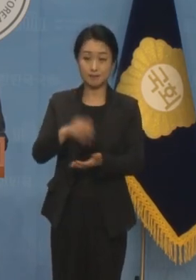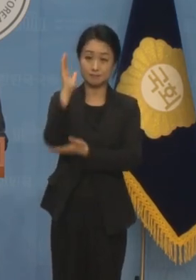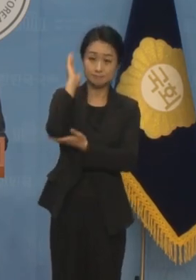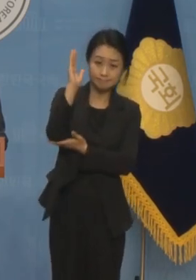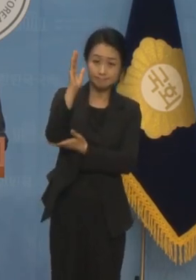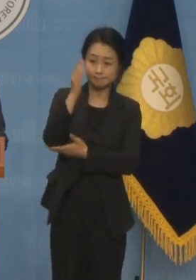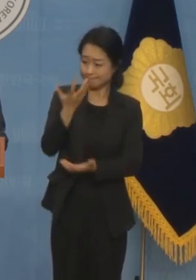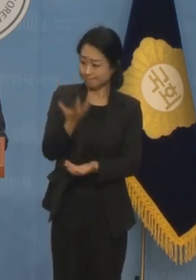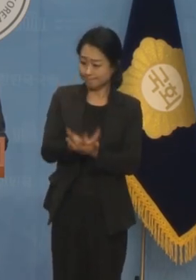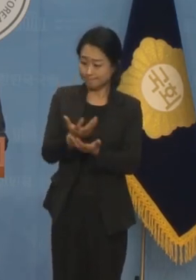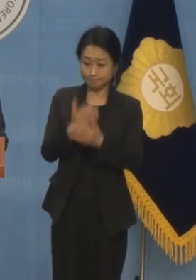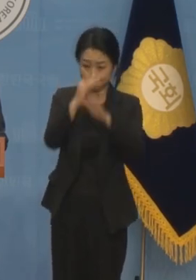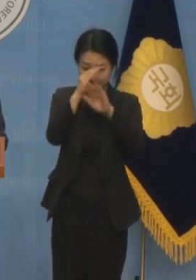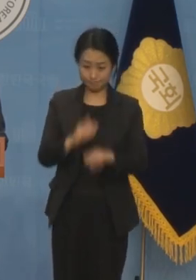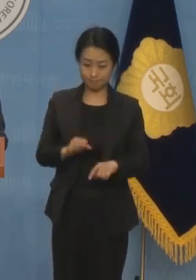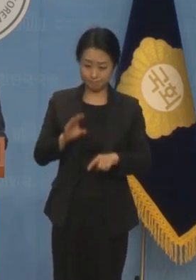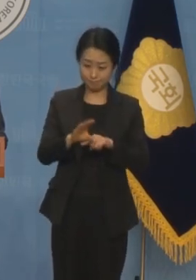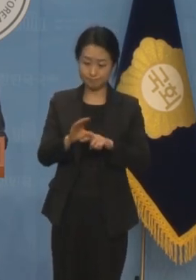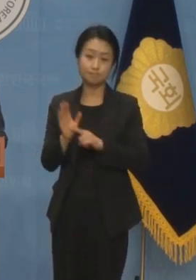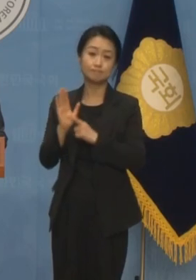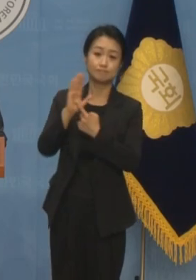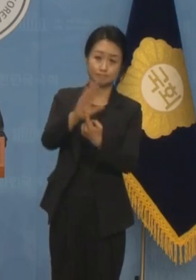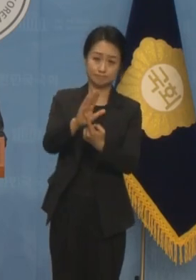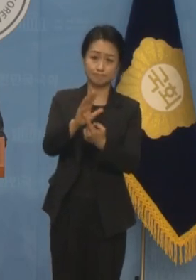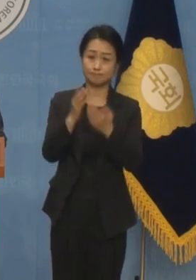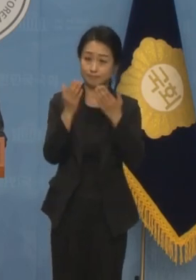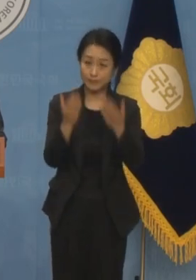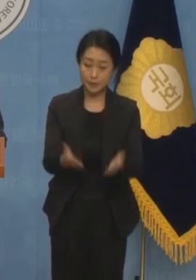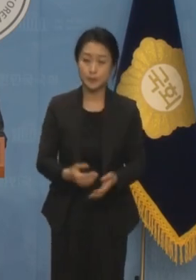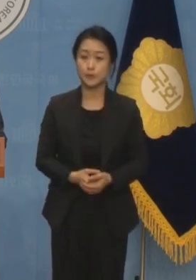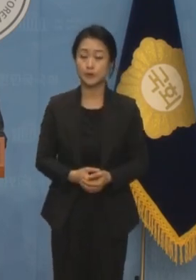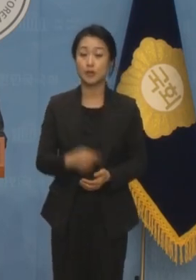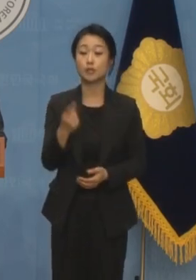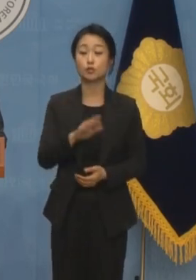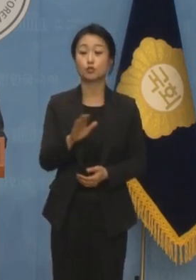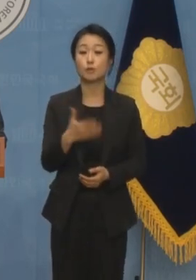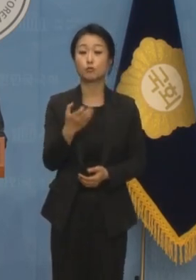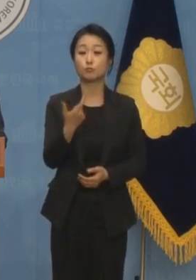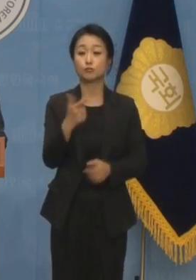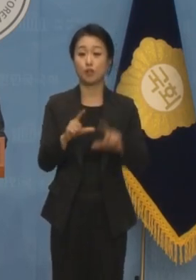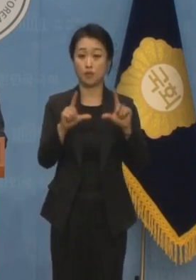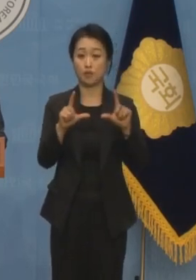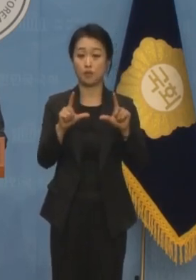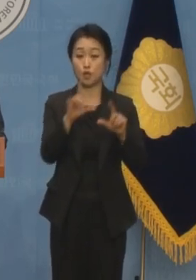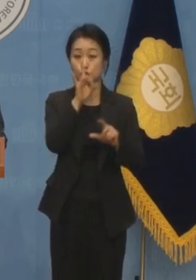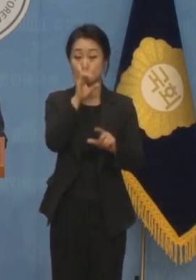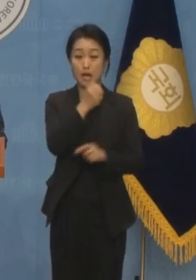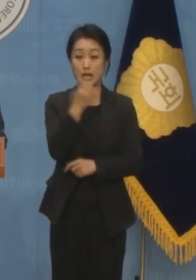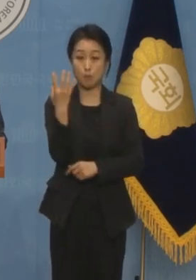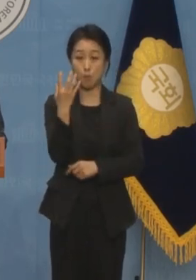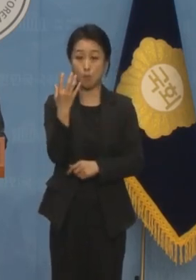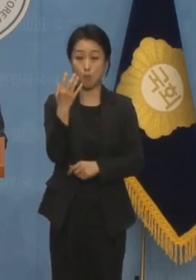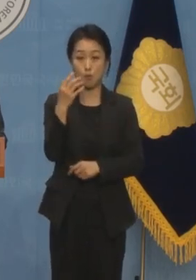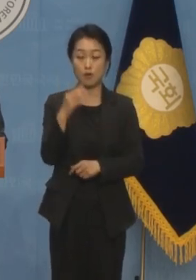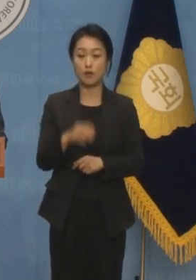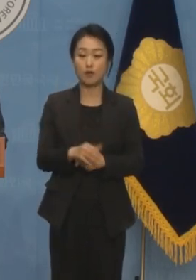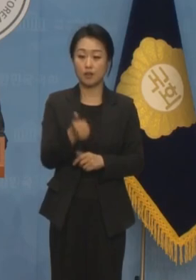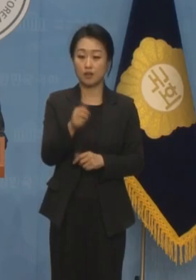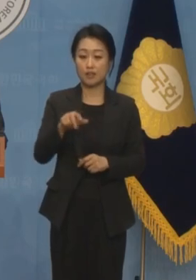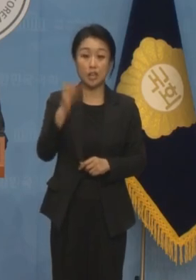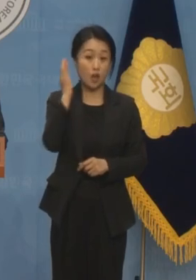자료를 소개합니다. 그것은 바로 1996년 중앙일보 현대사연구소가